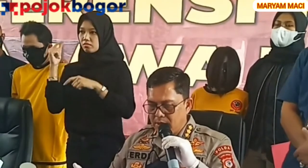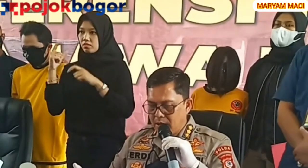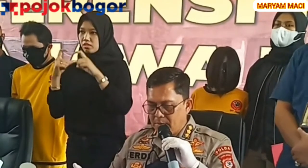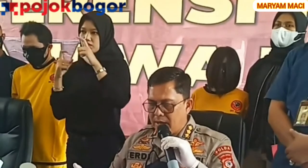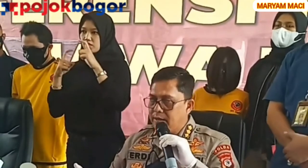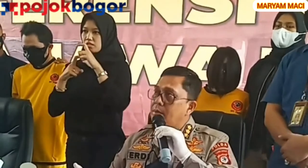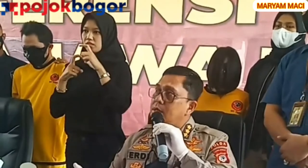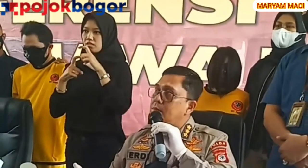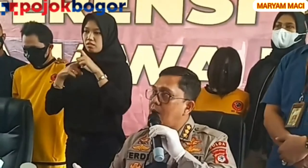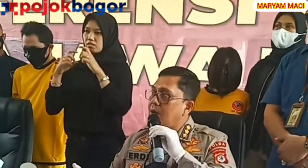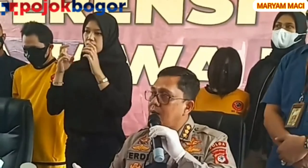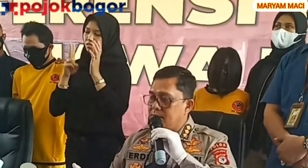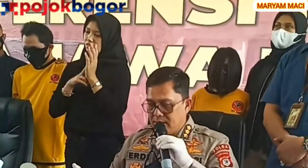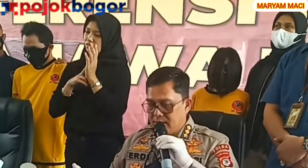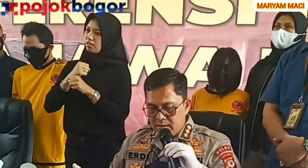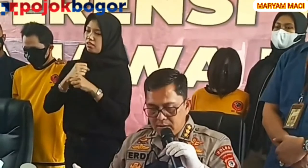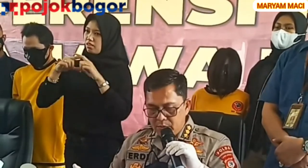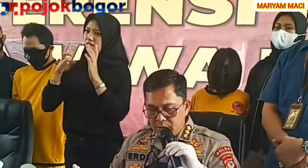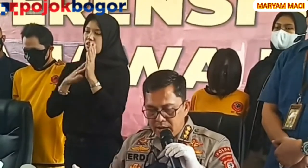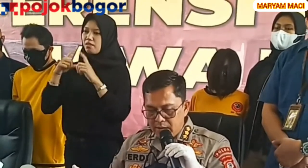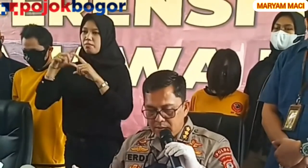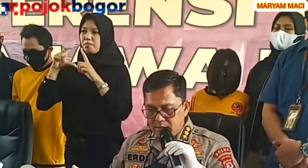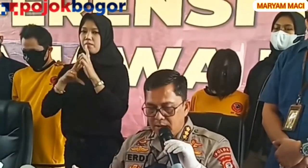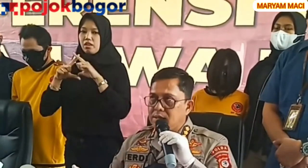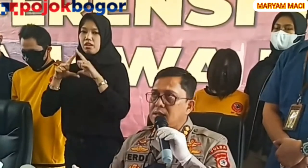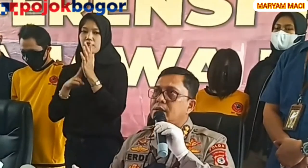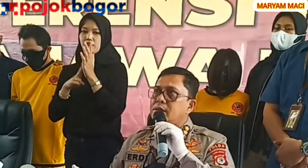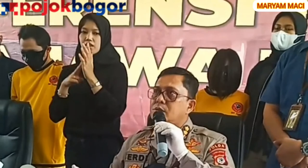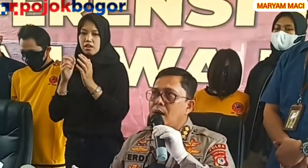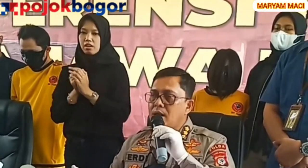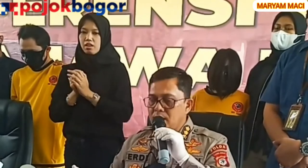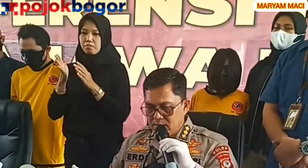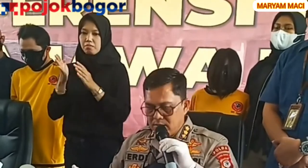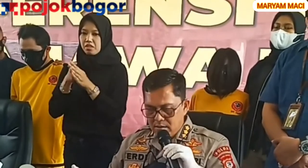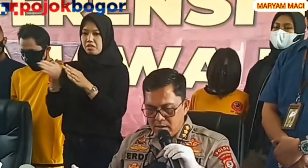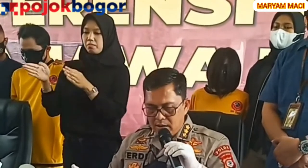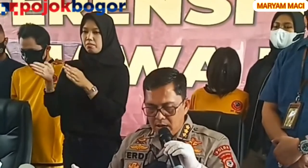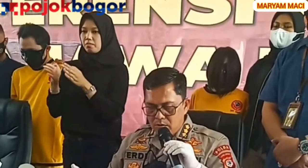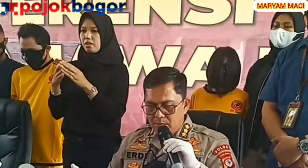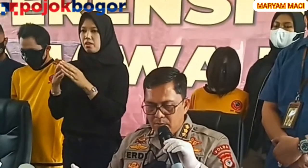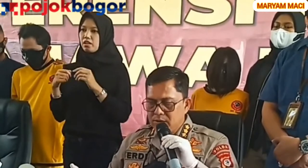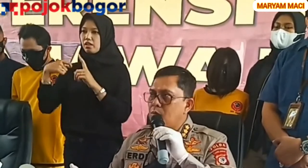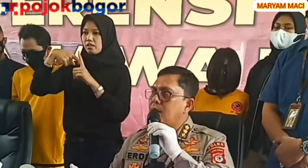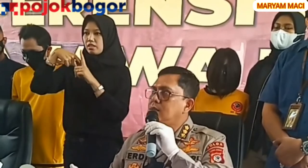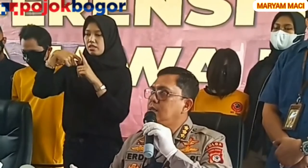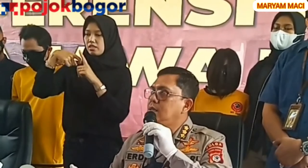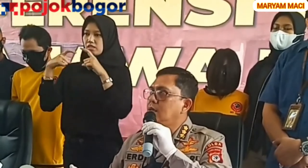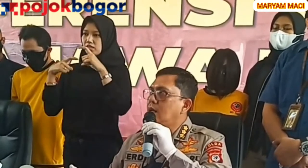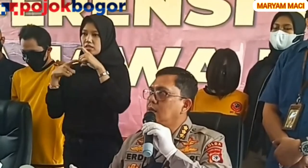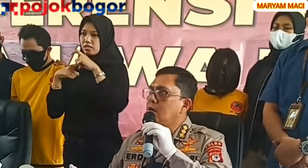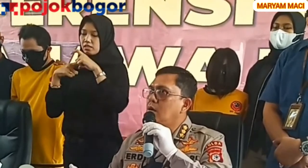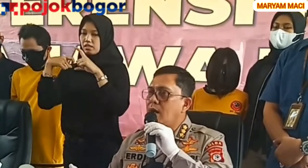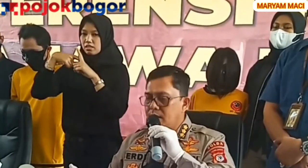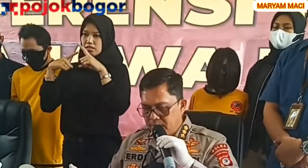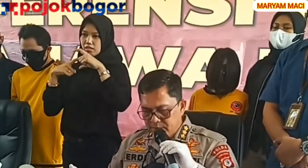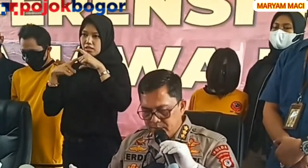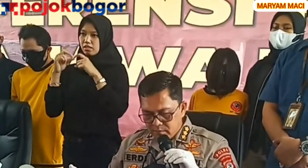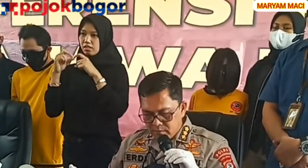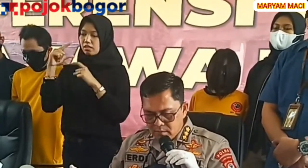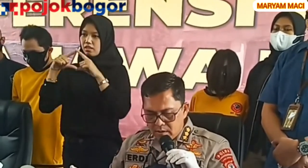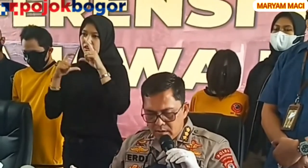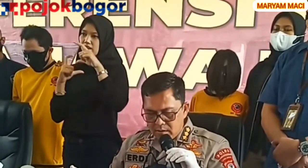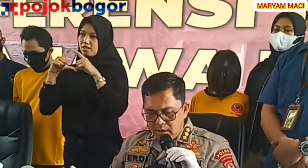persenggamaan yang menyimpang kemudian keterasan seksual lalu masturbasi atau ponani